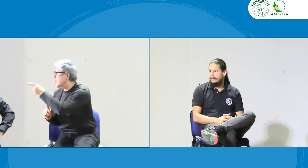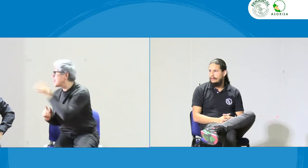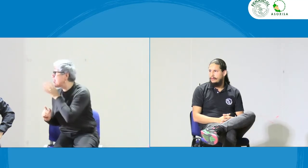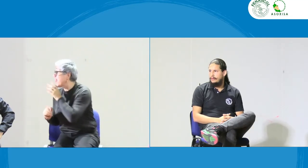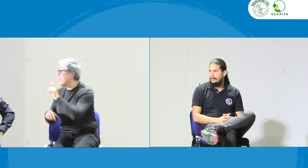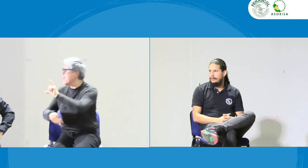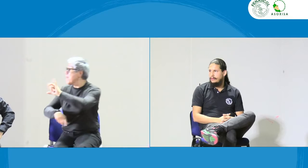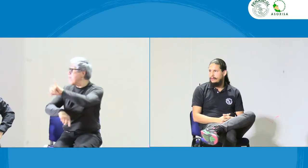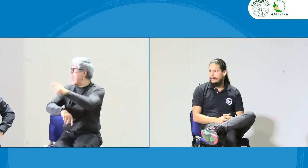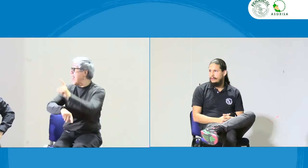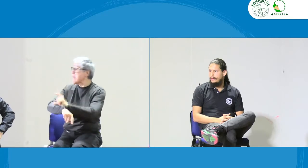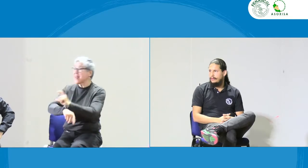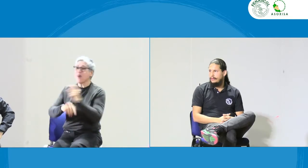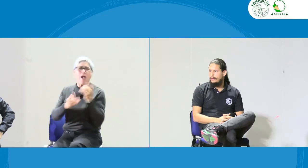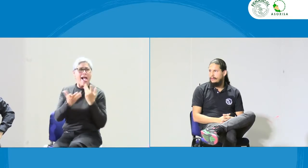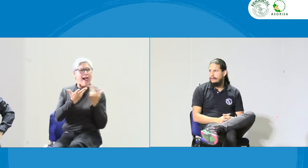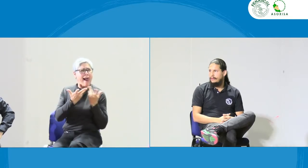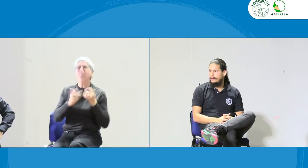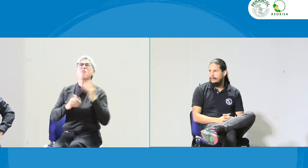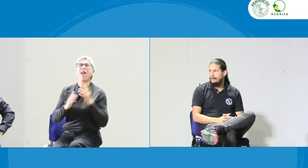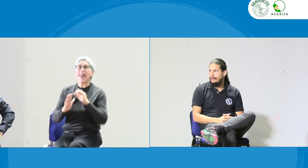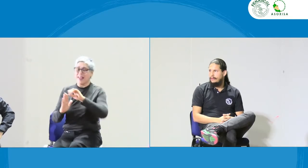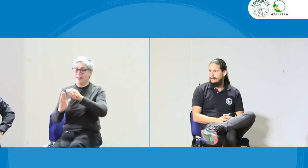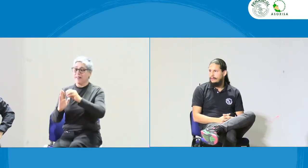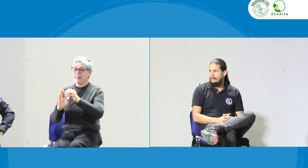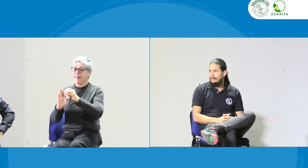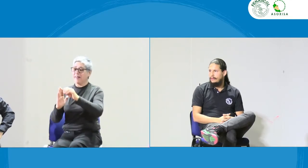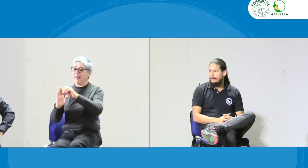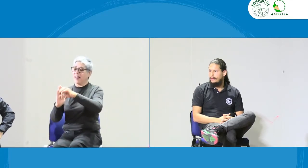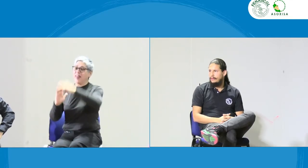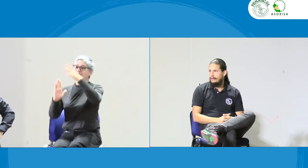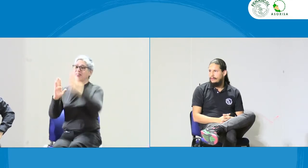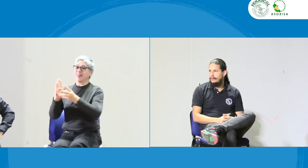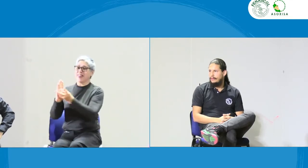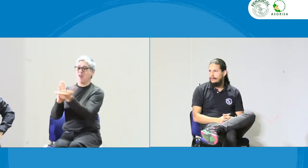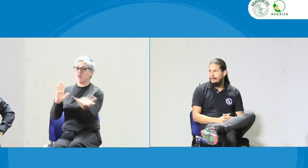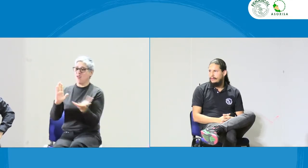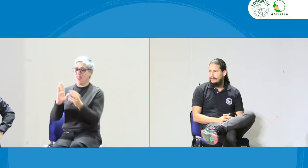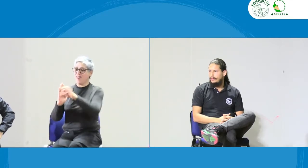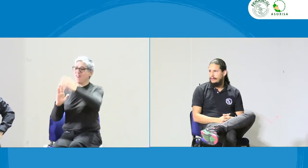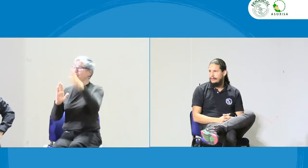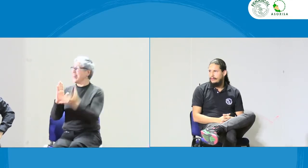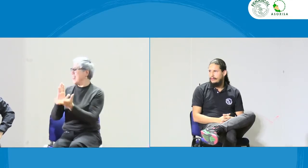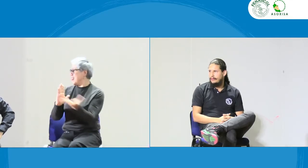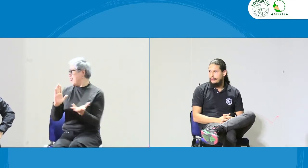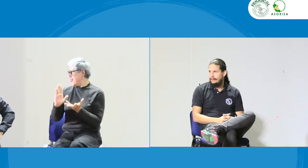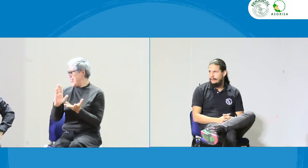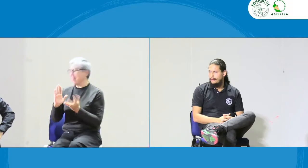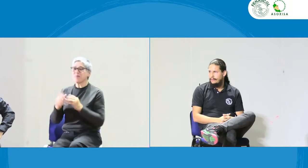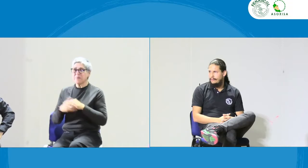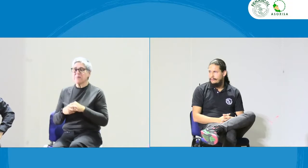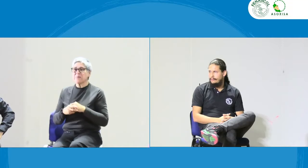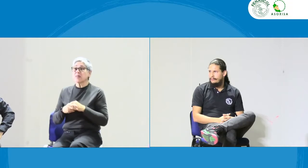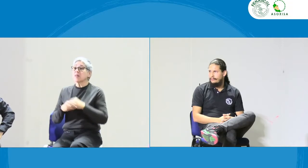no sé, por ejemplo, Juan Camilo, estuve conversando con él, y estábamos hablando sobre este